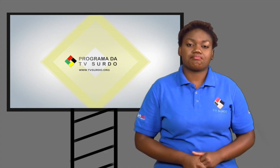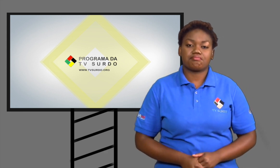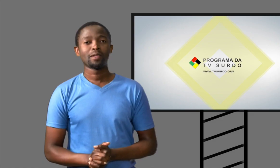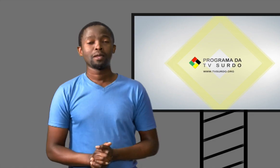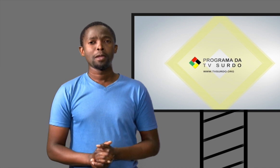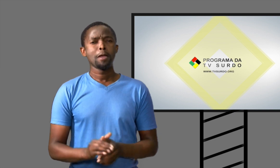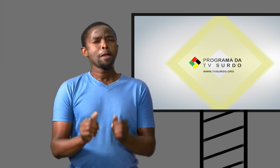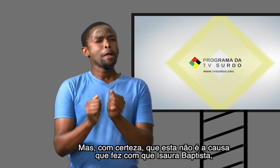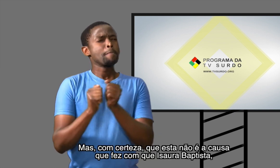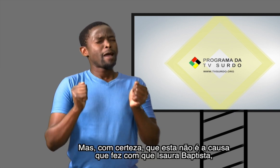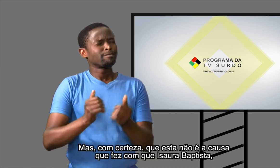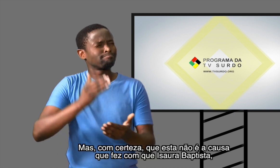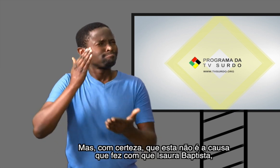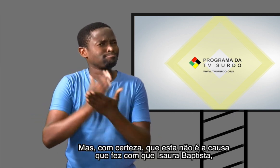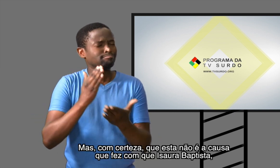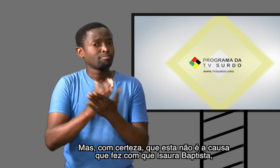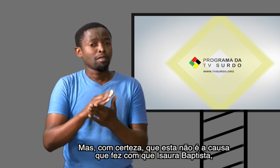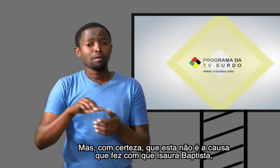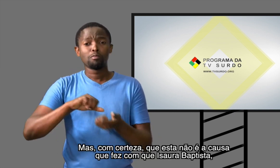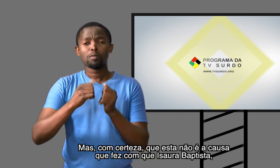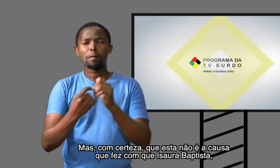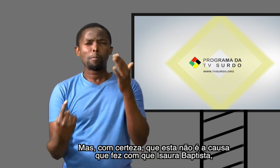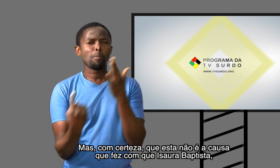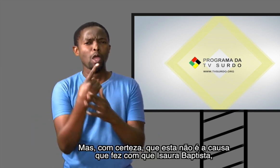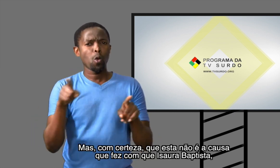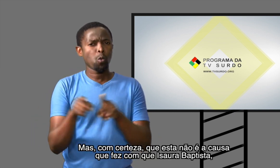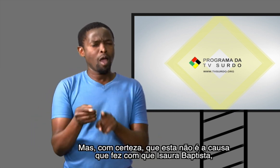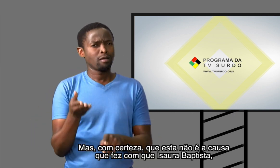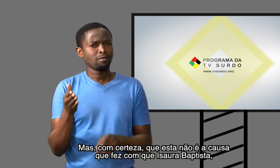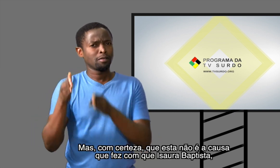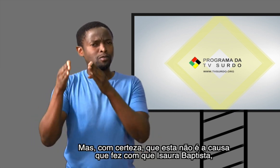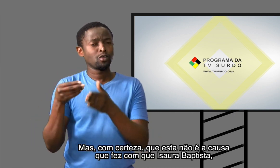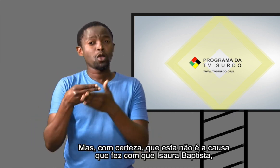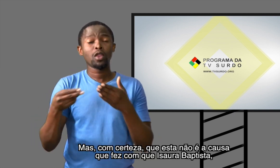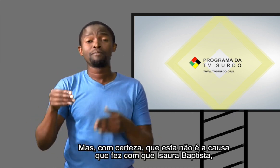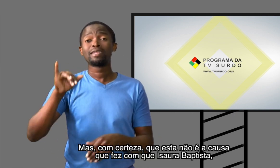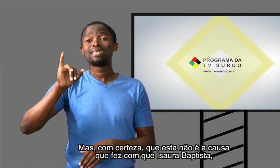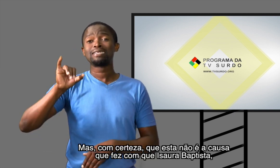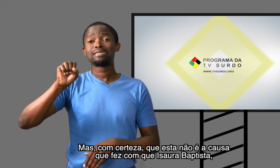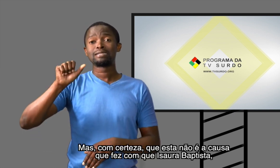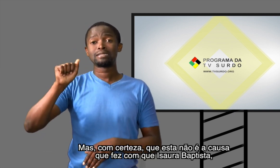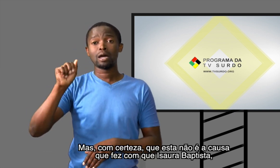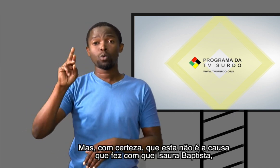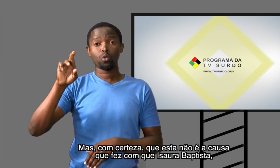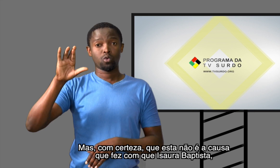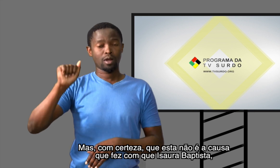Mas com certeza que esta não é a causa que fez com que Isaura,